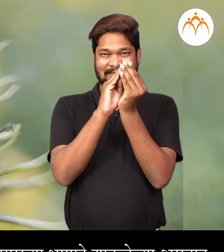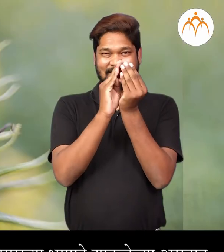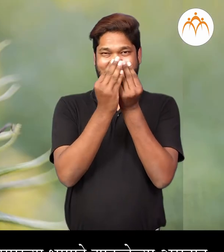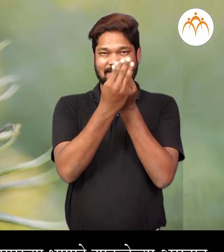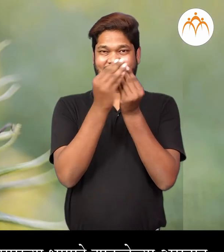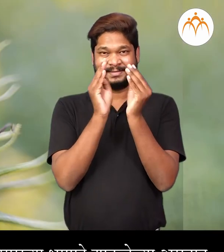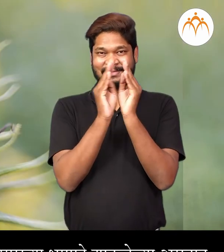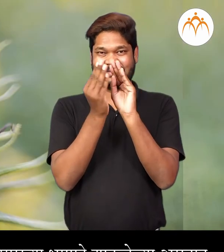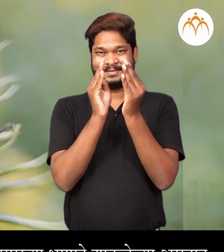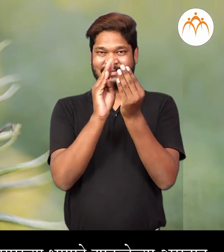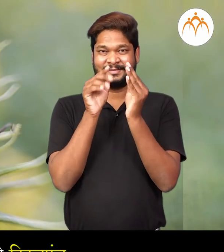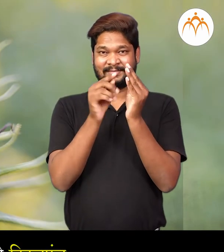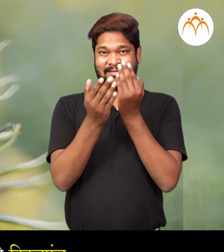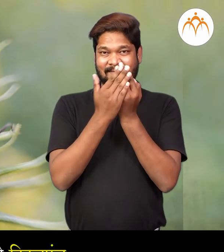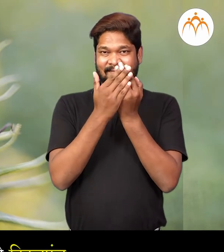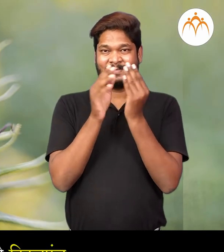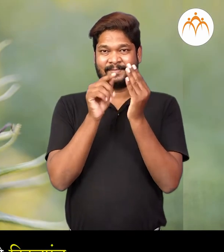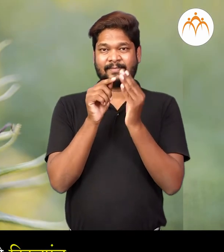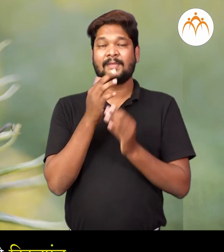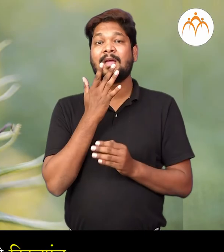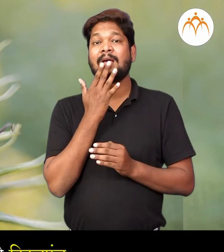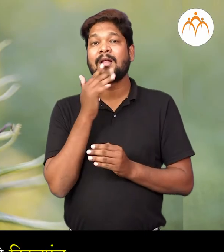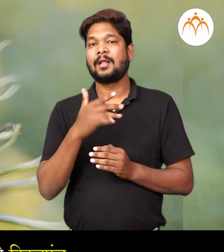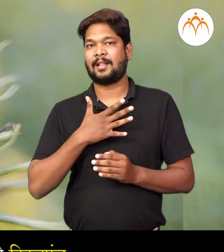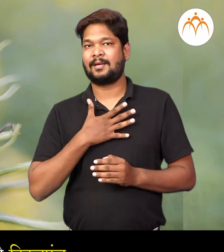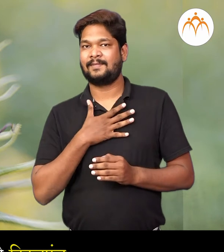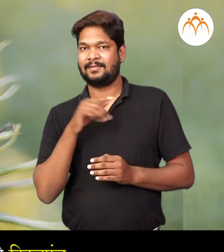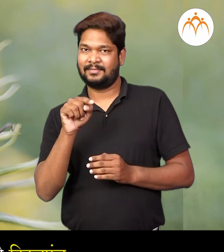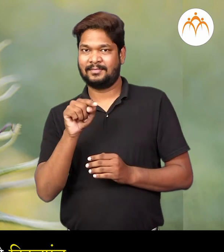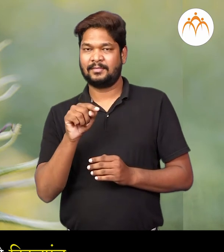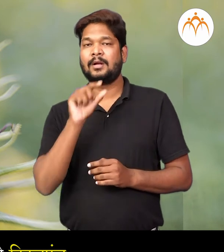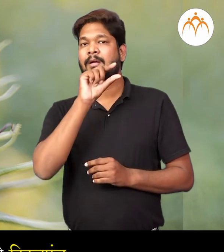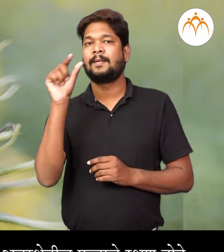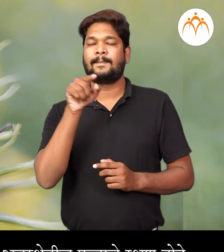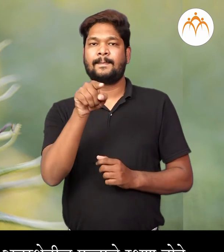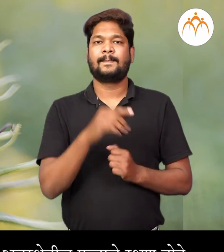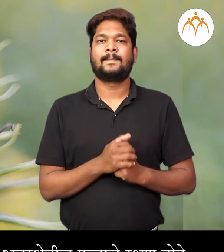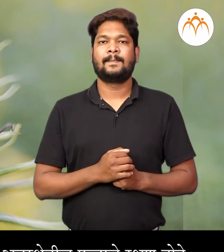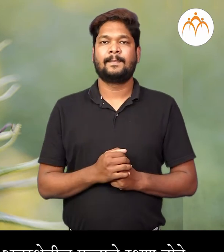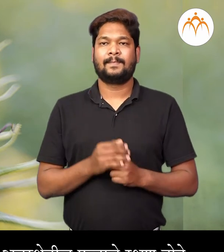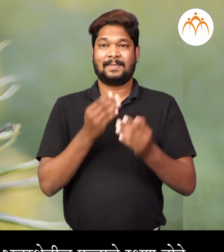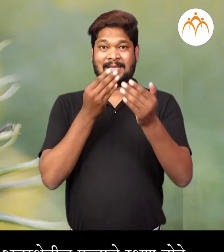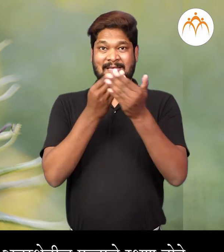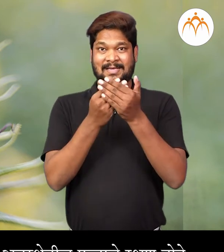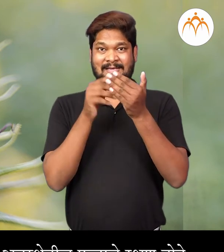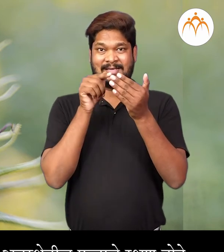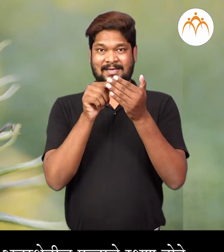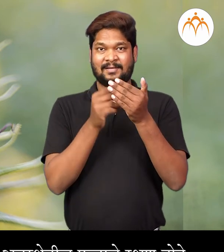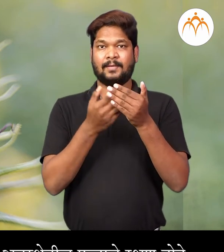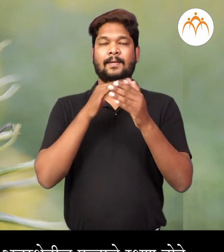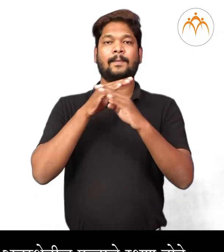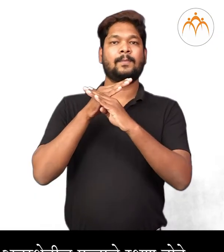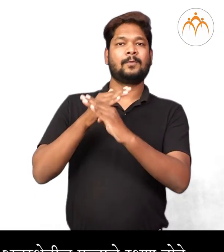जाकले ले स्ता हे आवरण मनजे निदलपुञ, हेरवया रंगाचा बाहिय दला मुळे